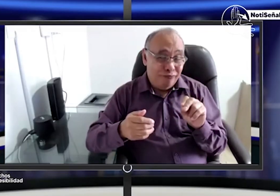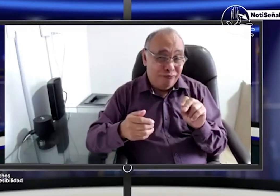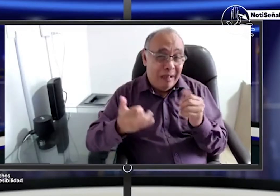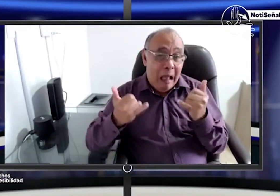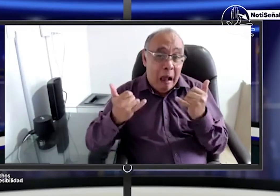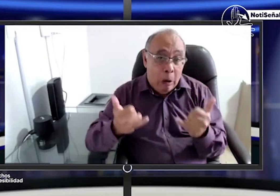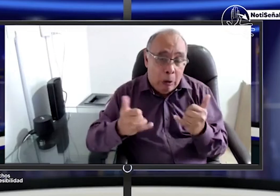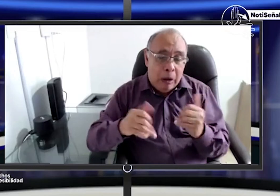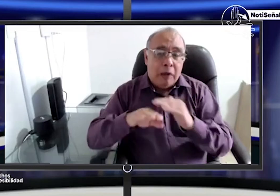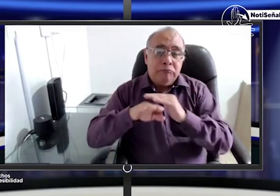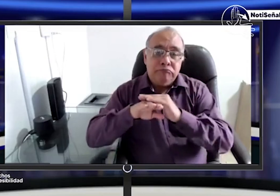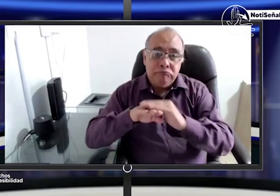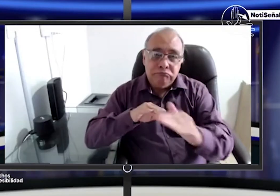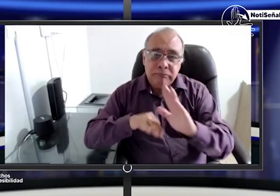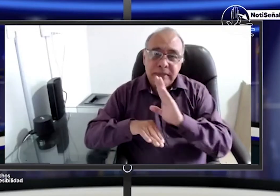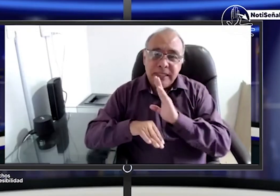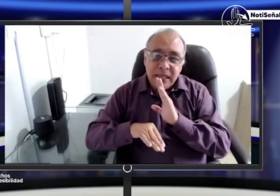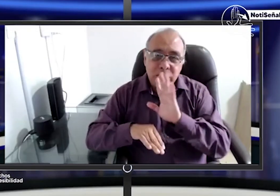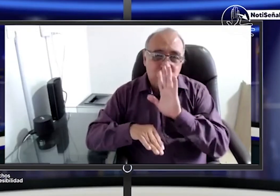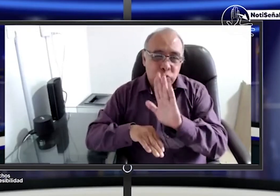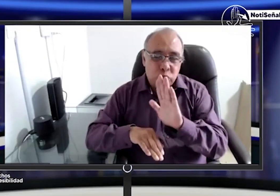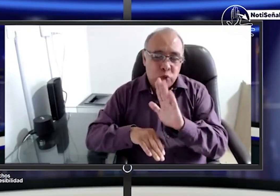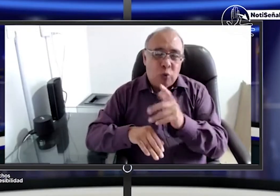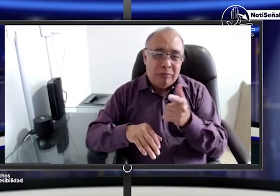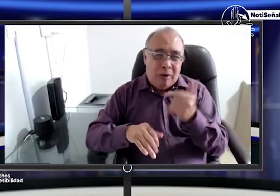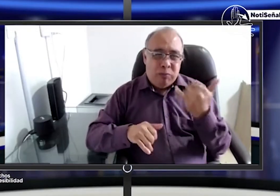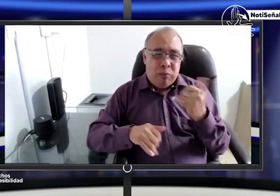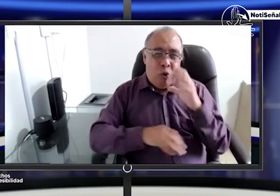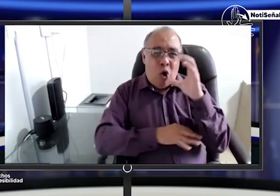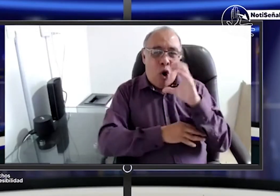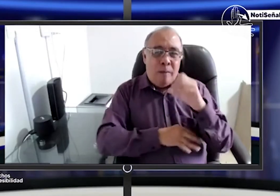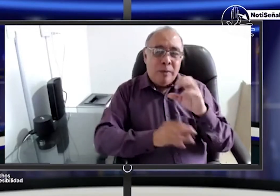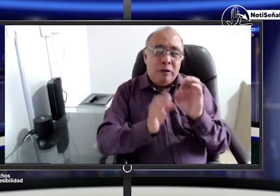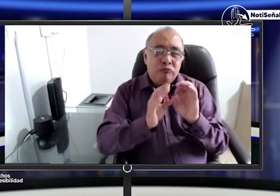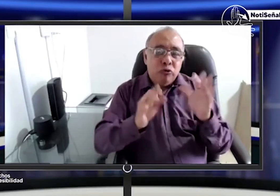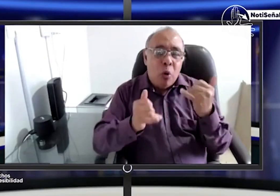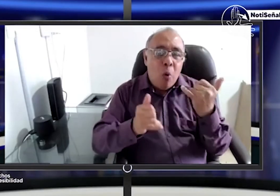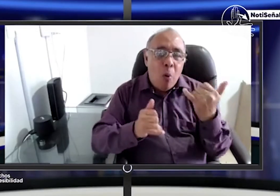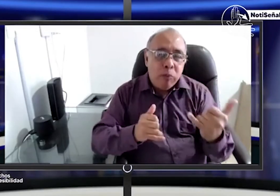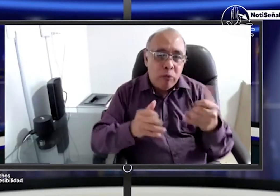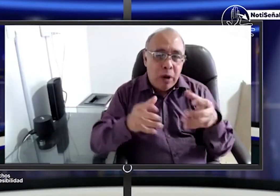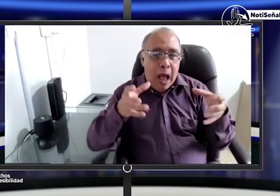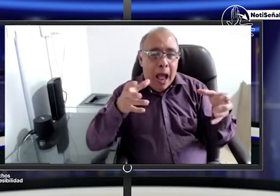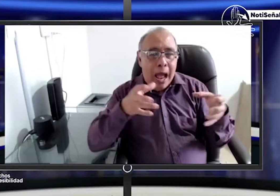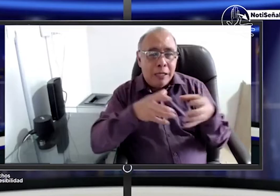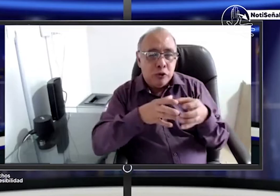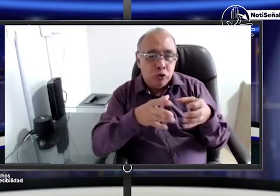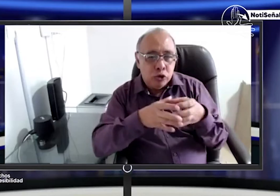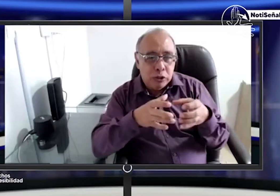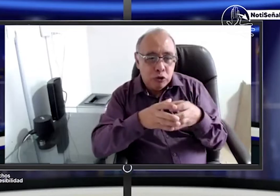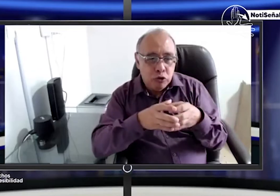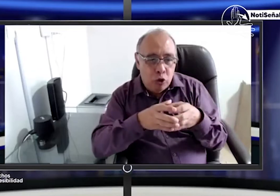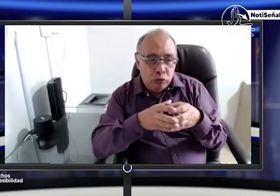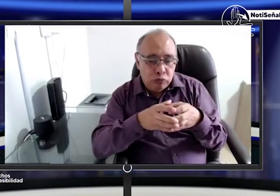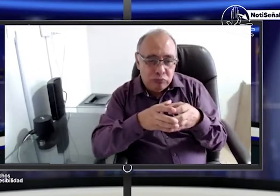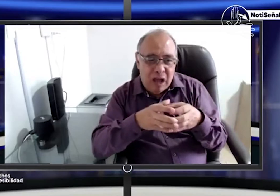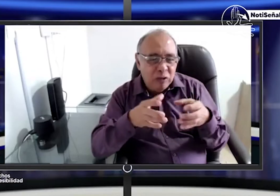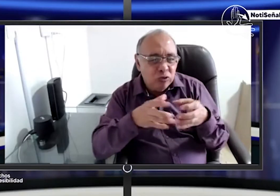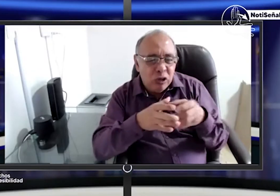este respecto de la resolución no es algo para nada fácil pero pues también para eso hemos aprovechado esta oportunidad